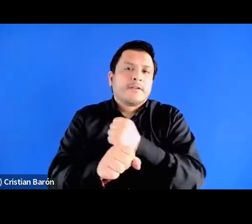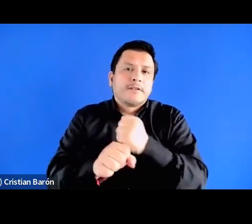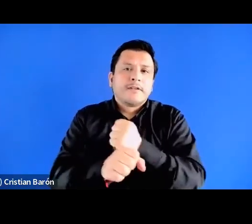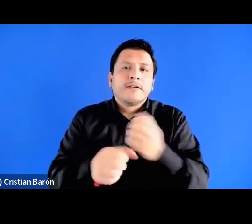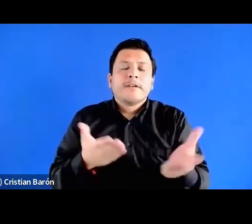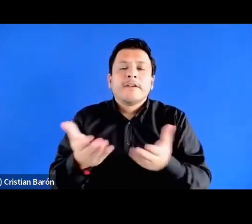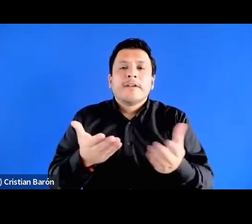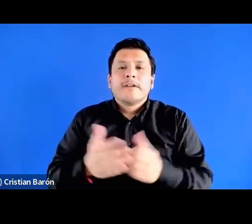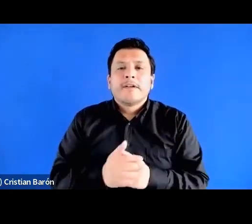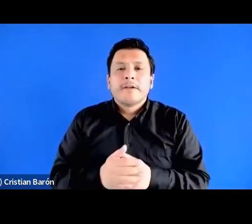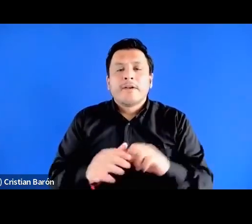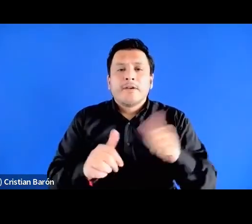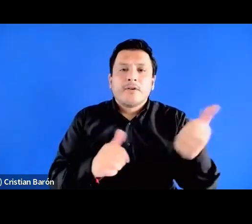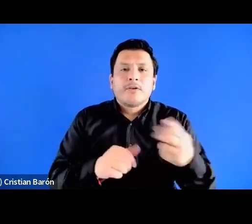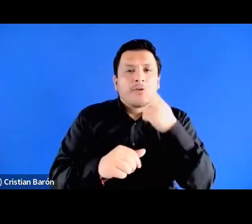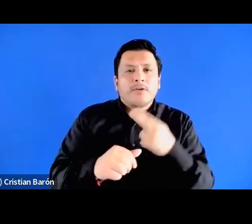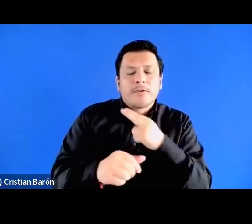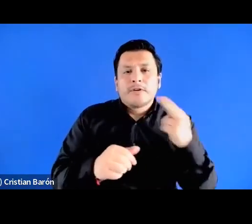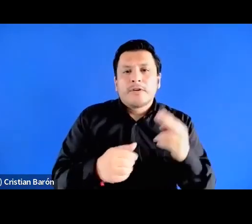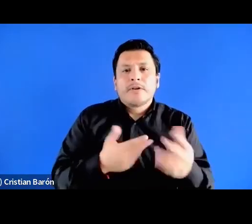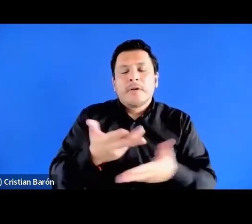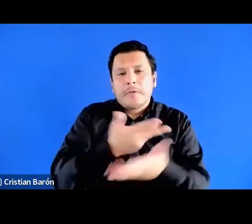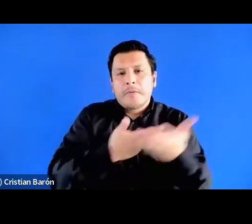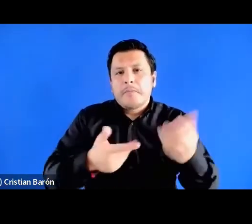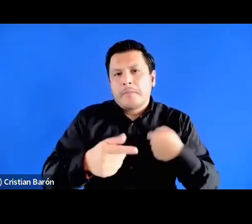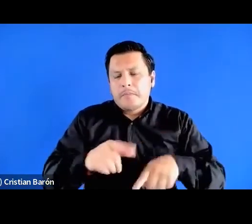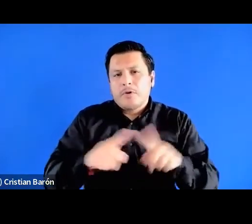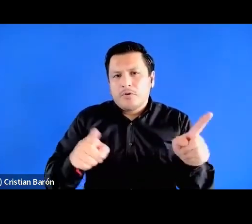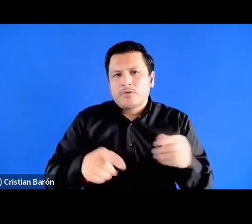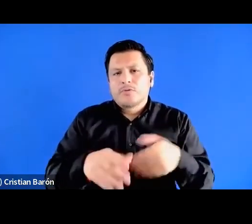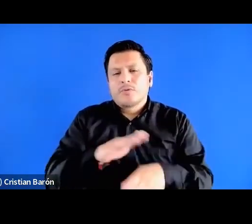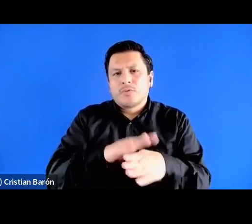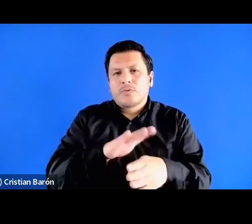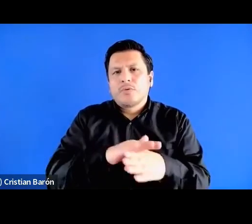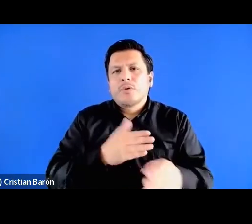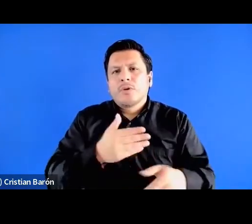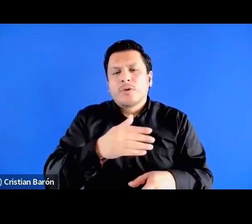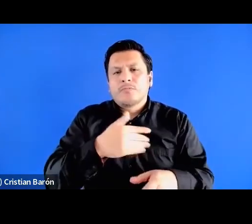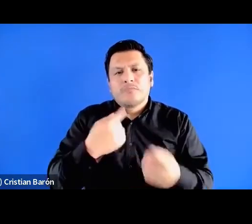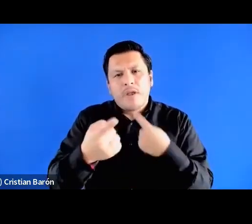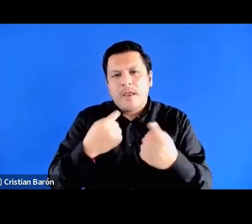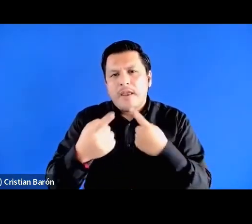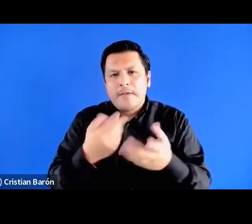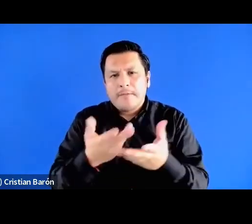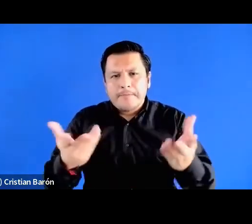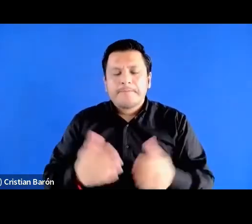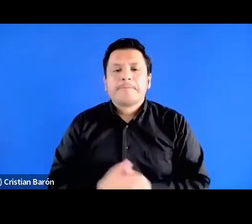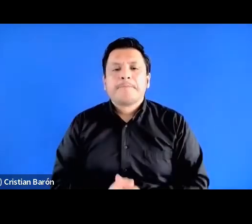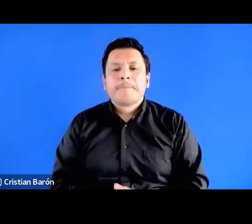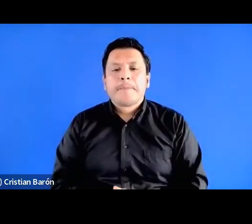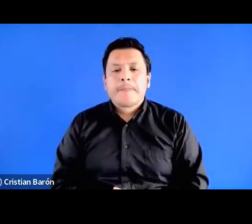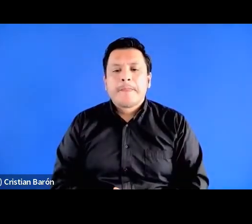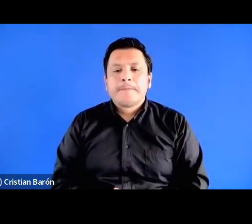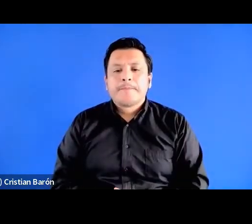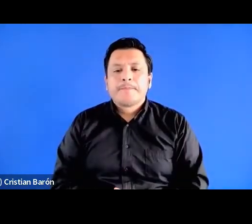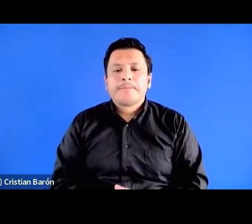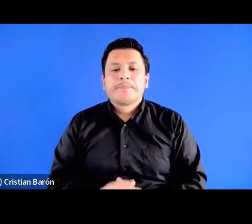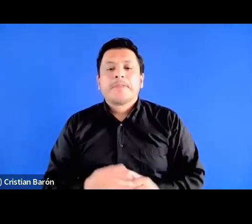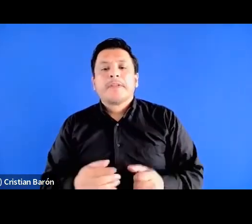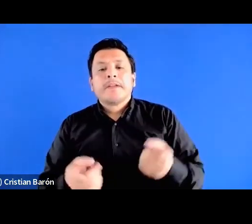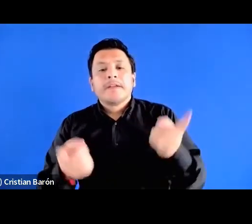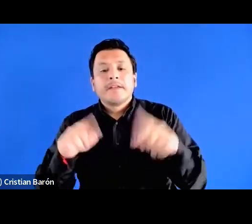tienen otro compromiso, pero continuaremos para terminar la conversación. Dan, quiero agradecerles